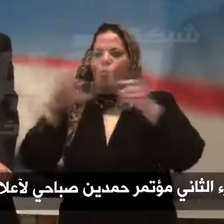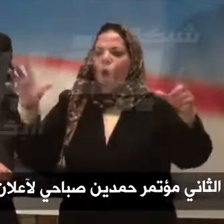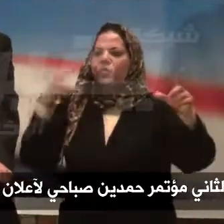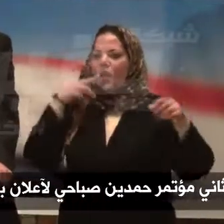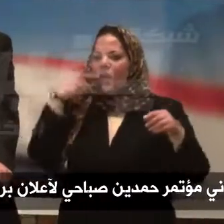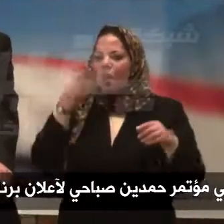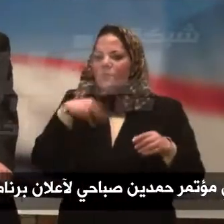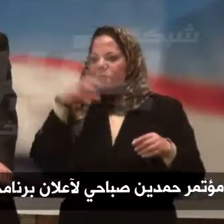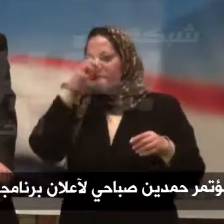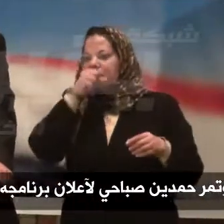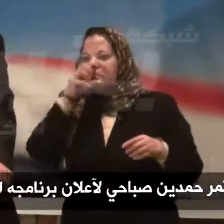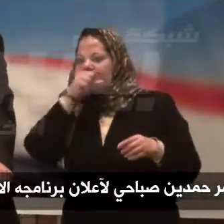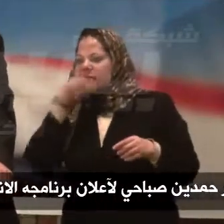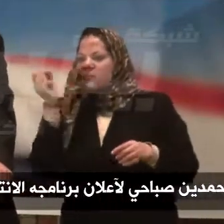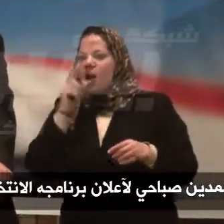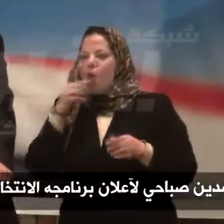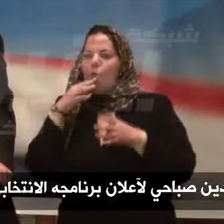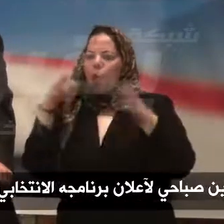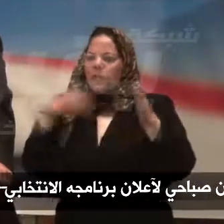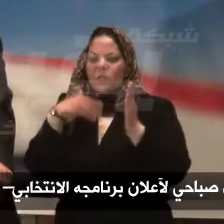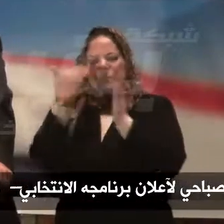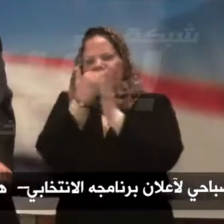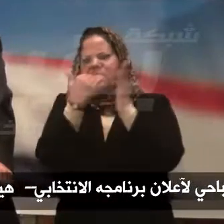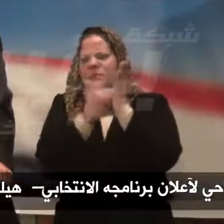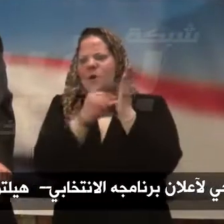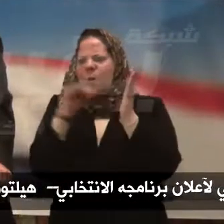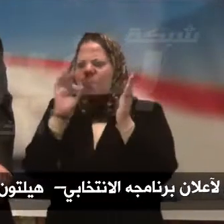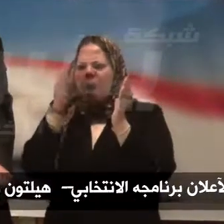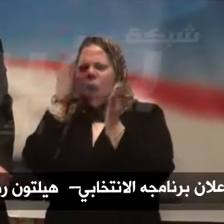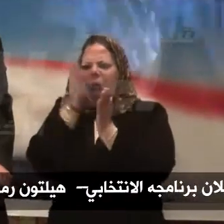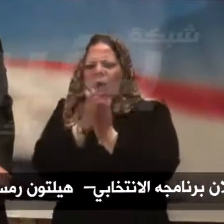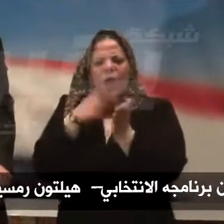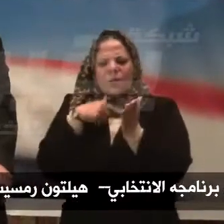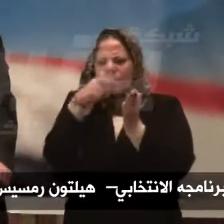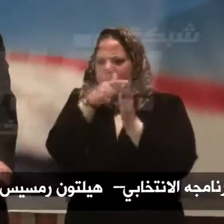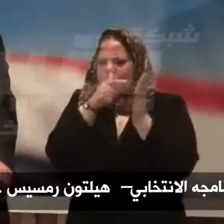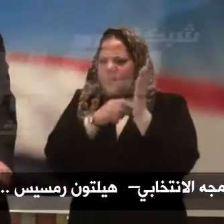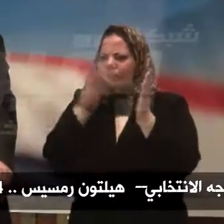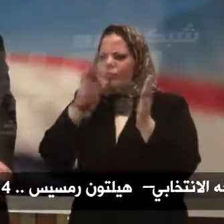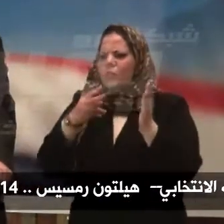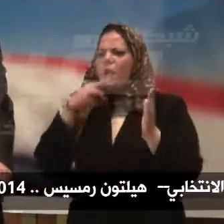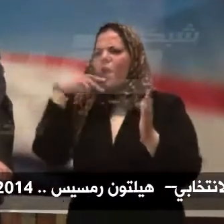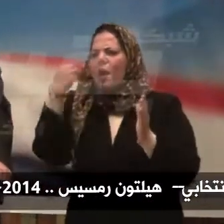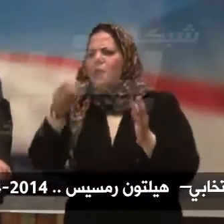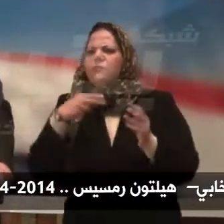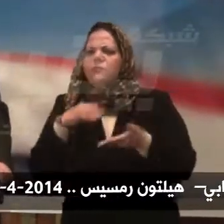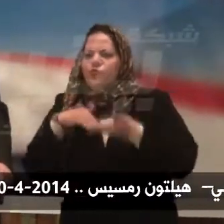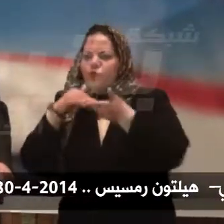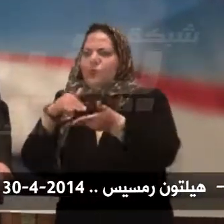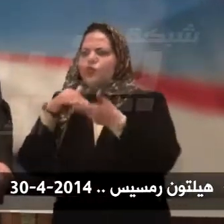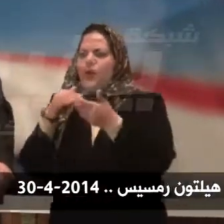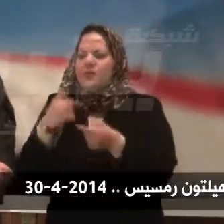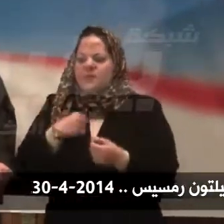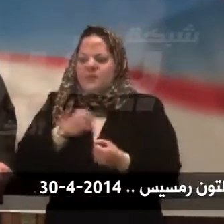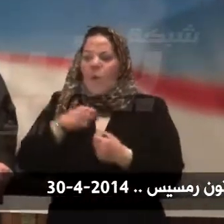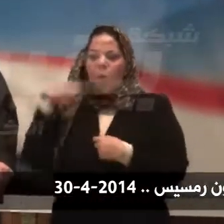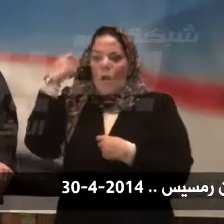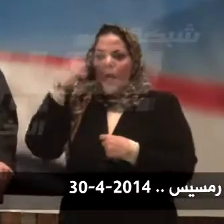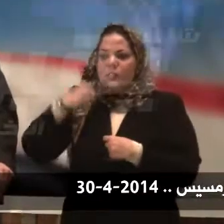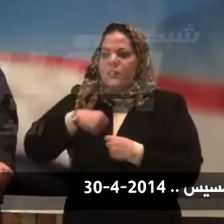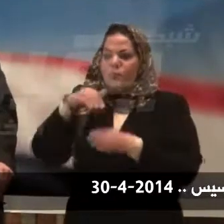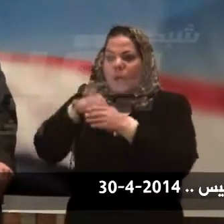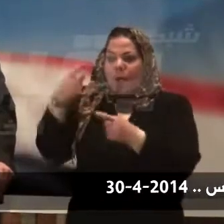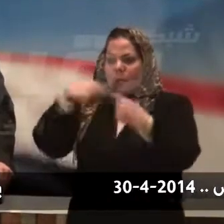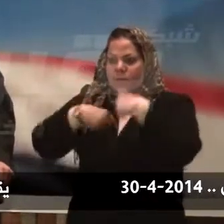اني سأبادر في حدود الضرورة ومن بين ما اراه ضرورات سأبادر استخدام سلطة التشريعية